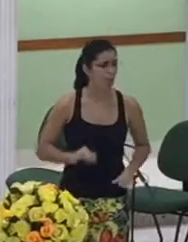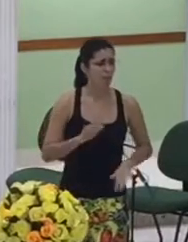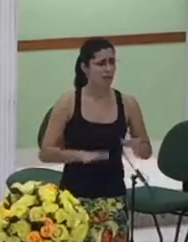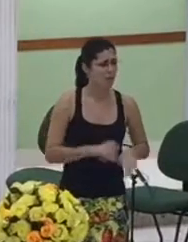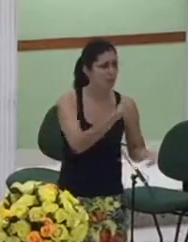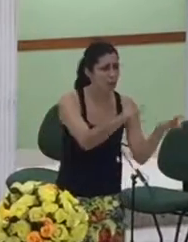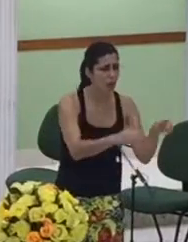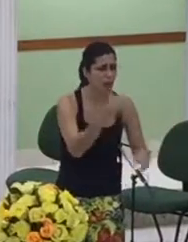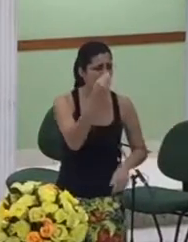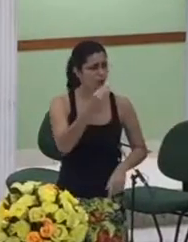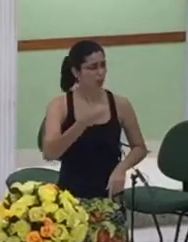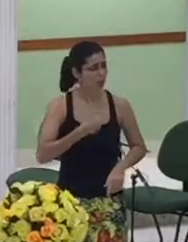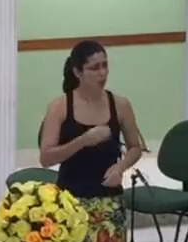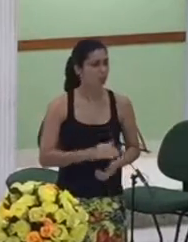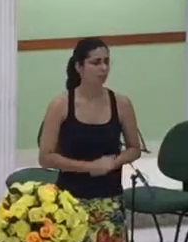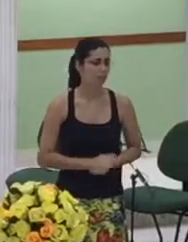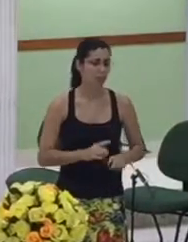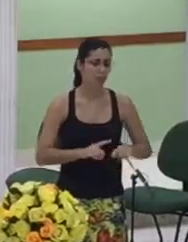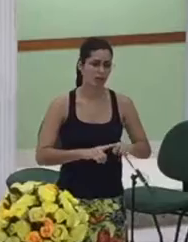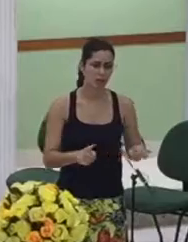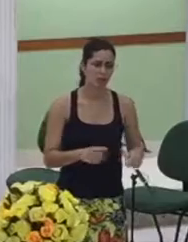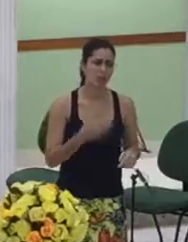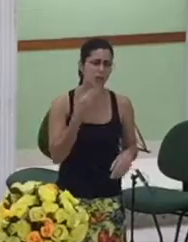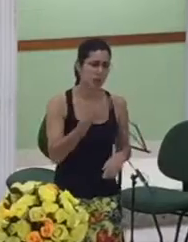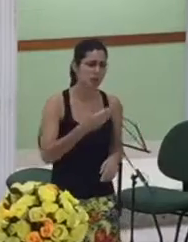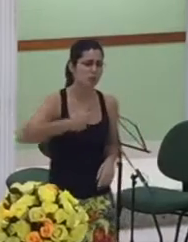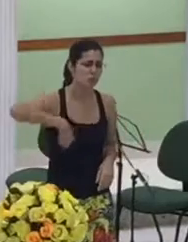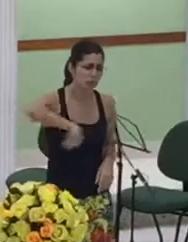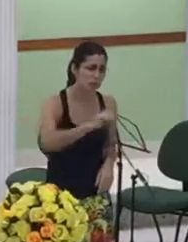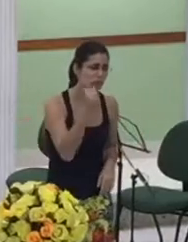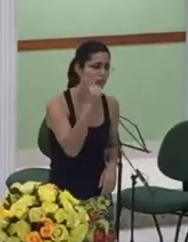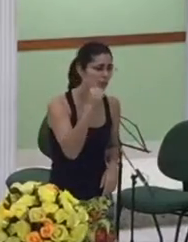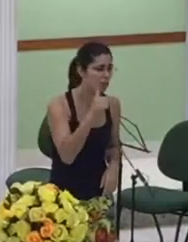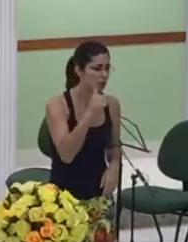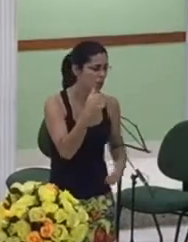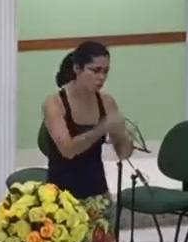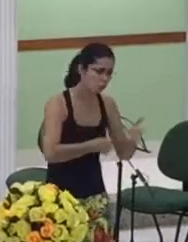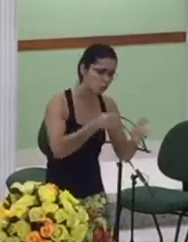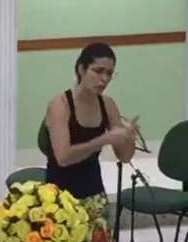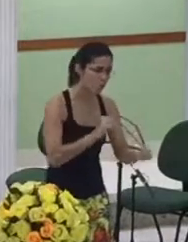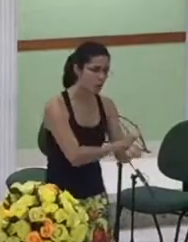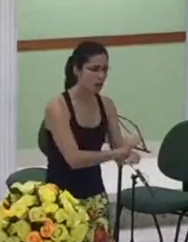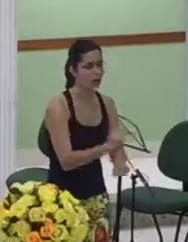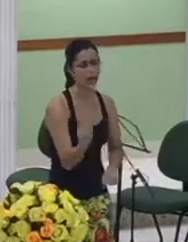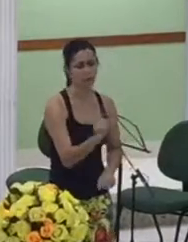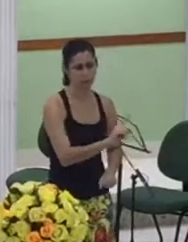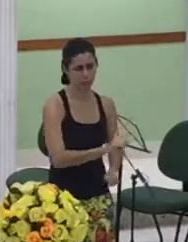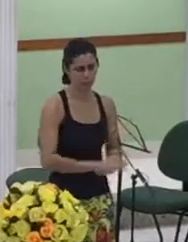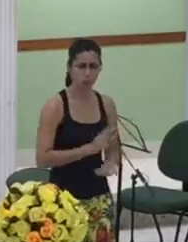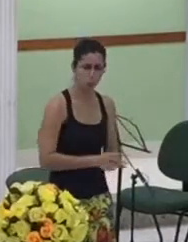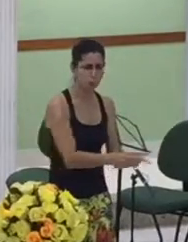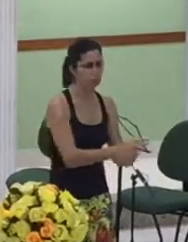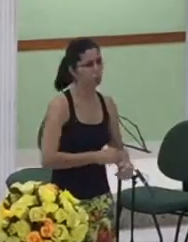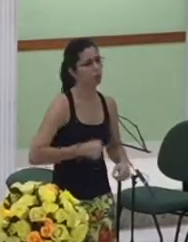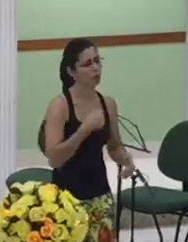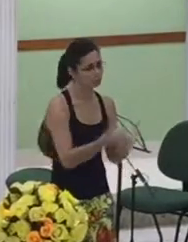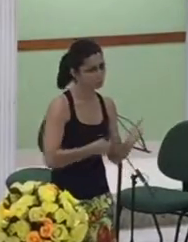de lutar em momento ouro eu sei que algumas vezes algumas de vocês serão